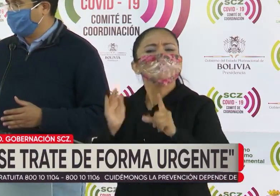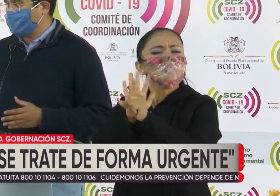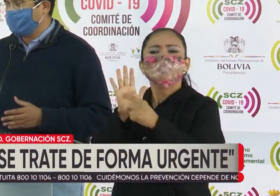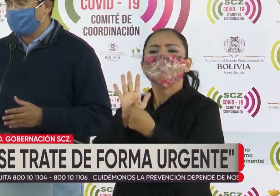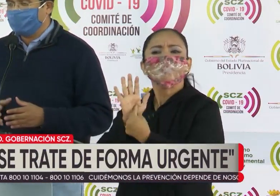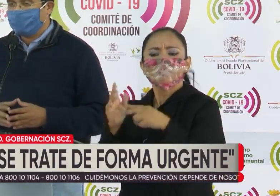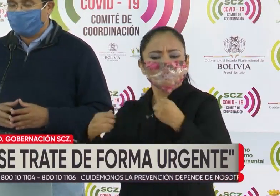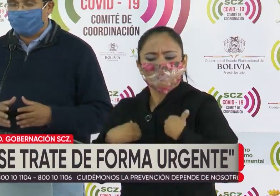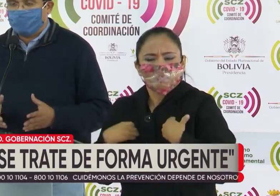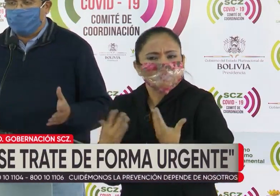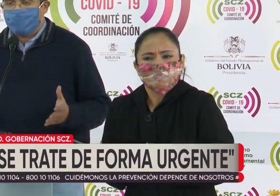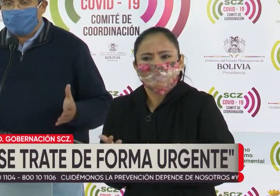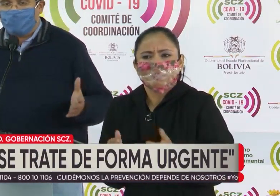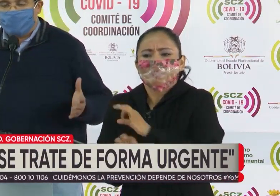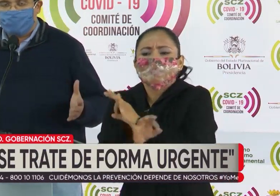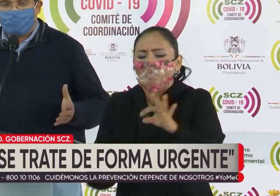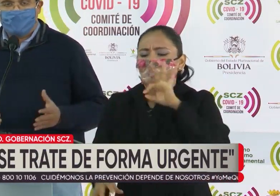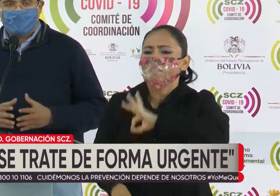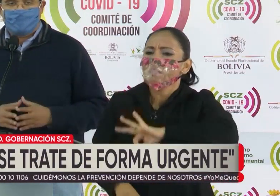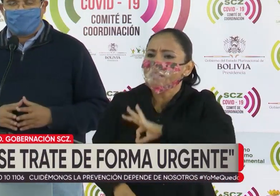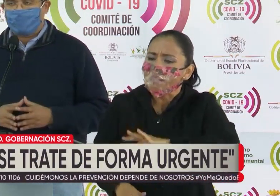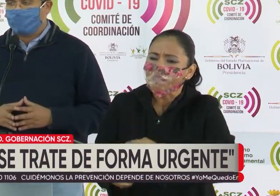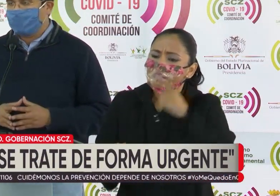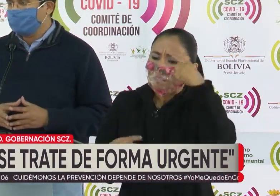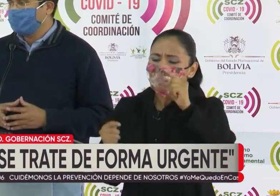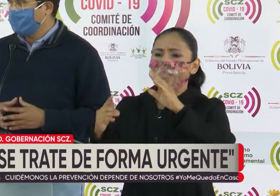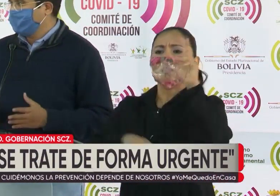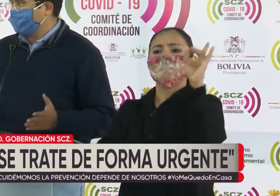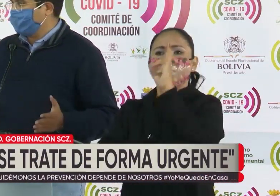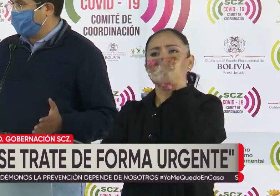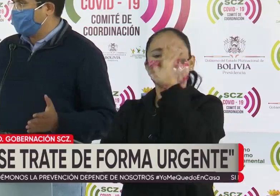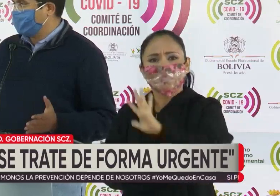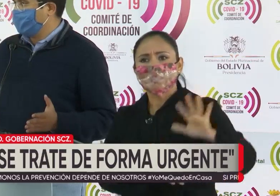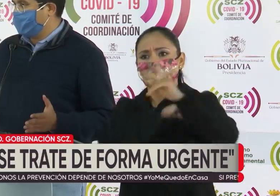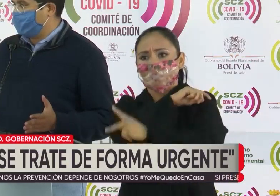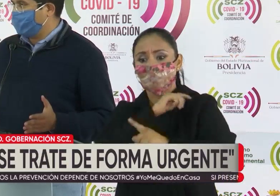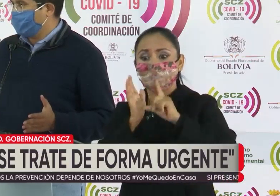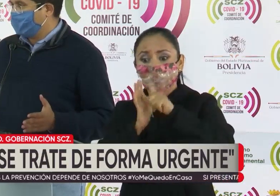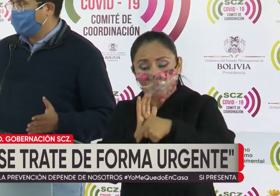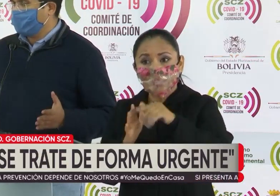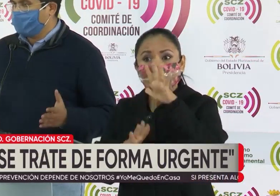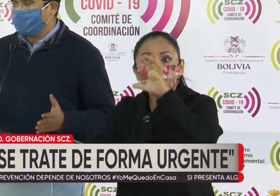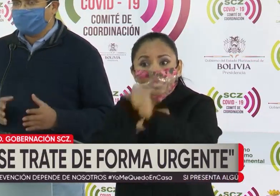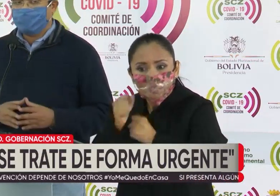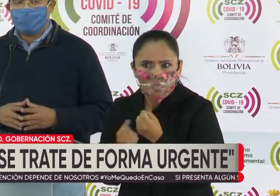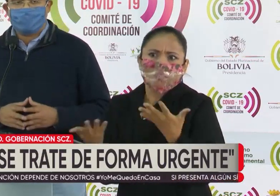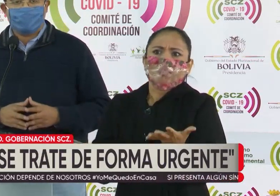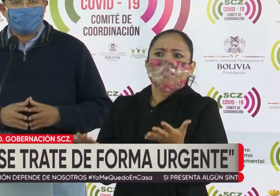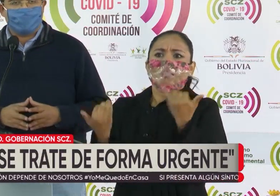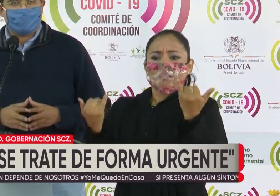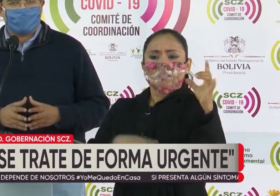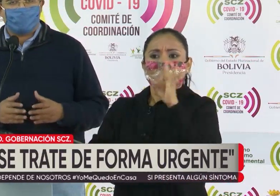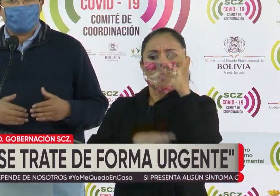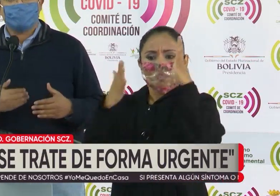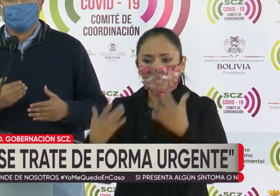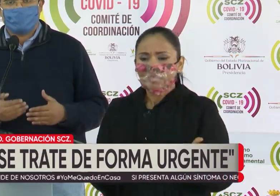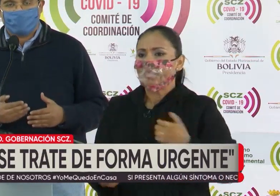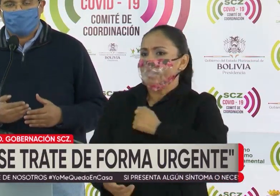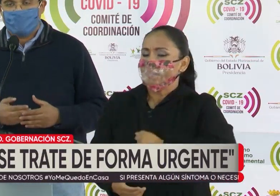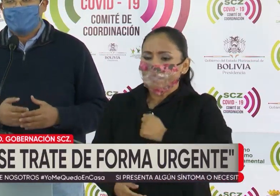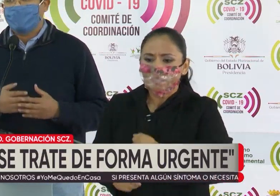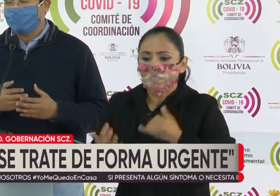ley que no tenía ningún beneficio para el país. Después de cinco años, los bolivianos desgraciadamente estamos